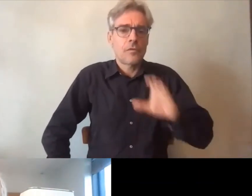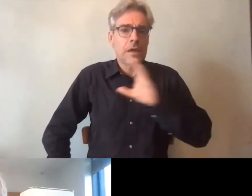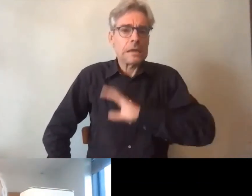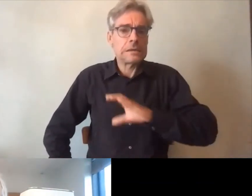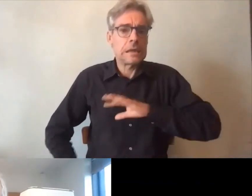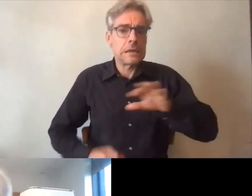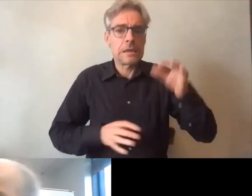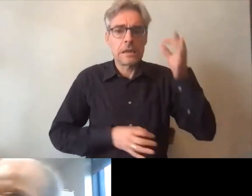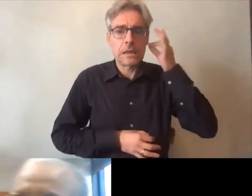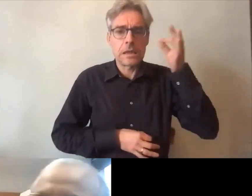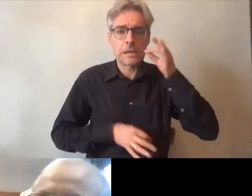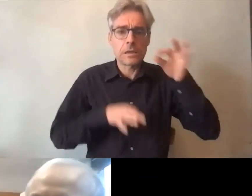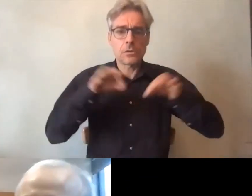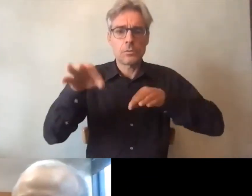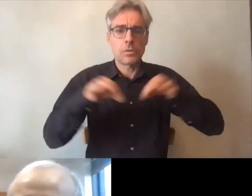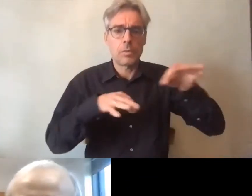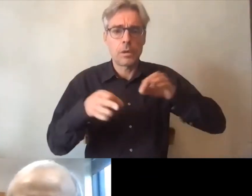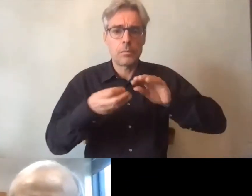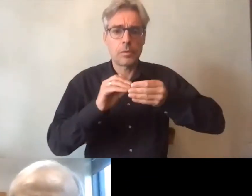peut-être vous vous présentez